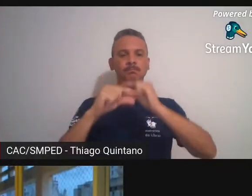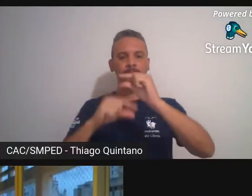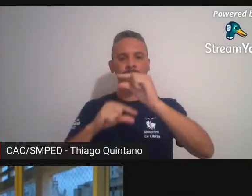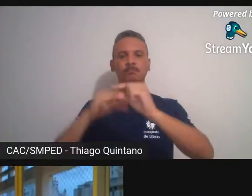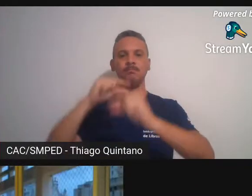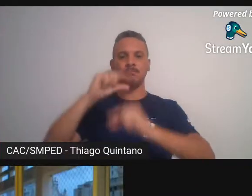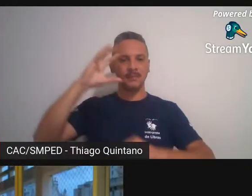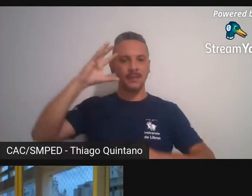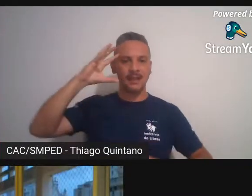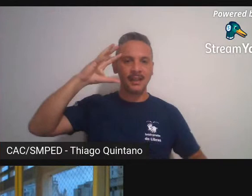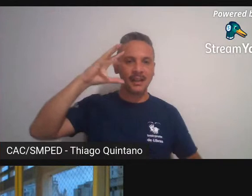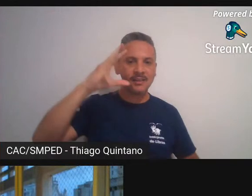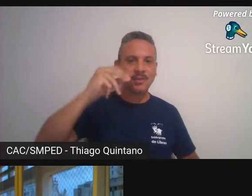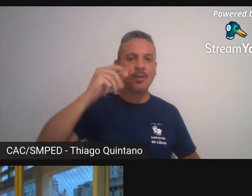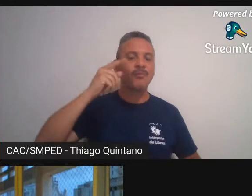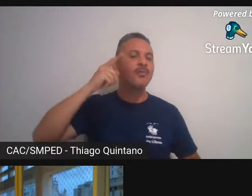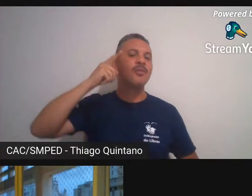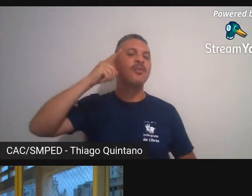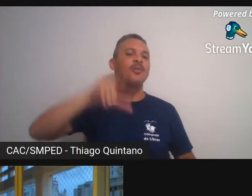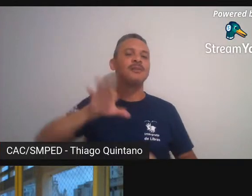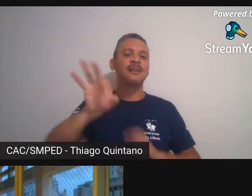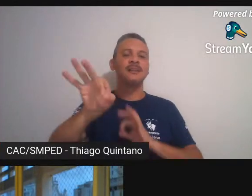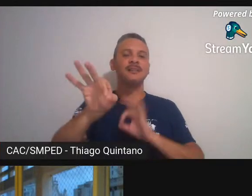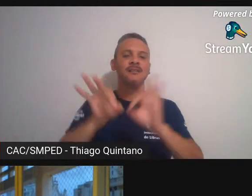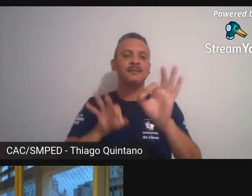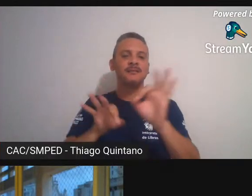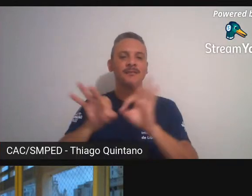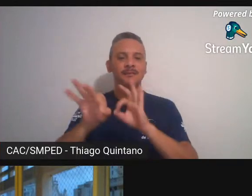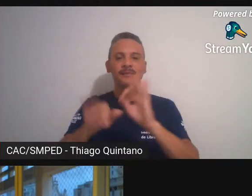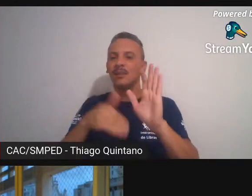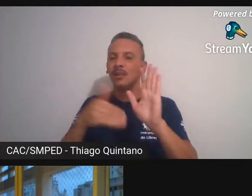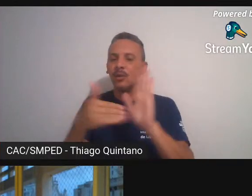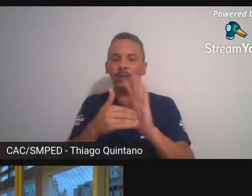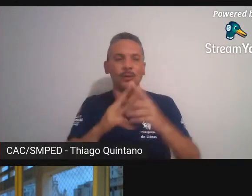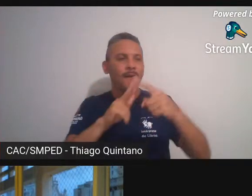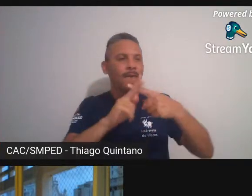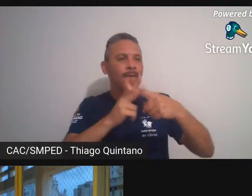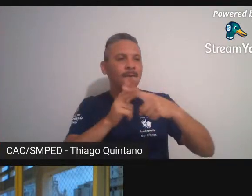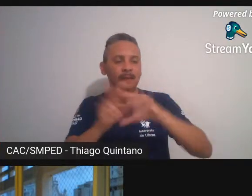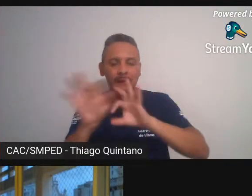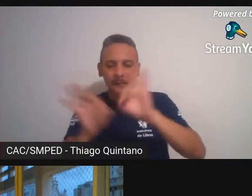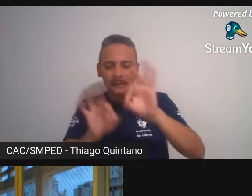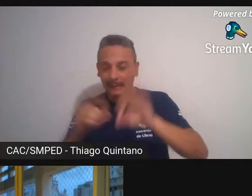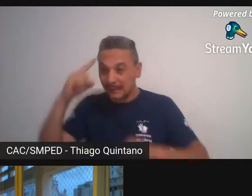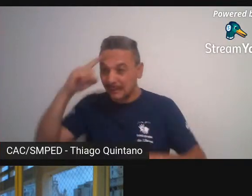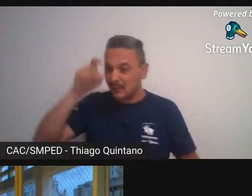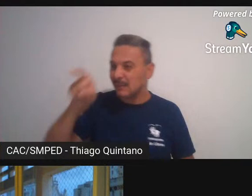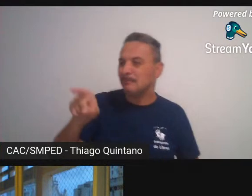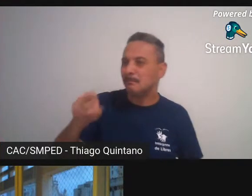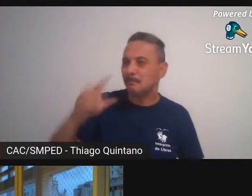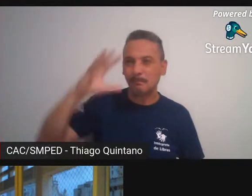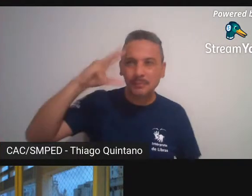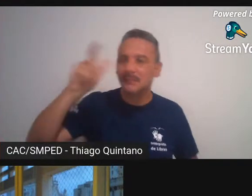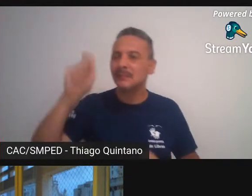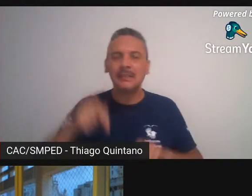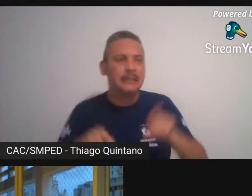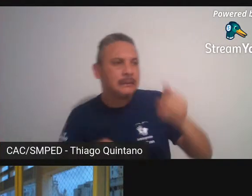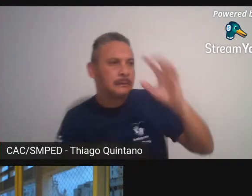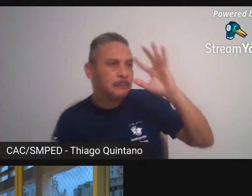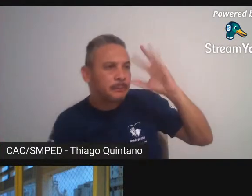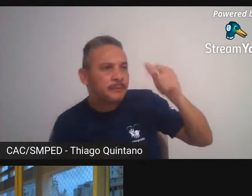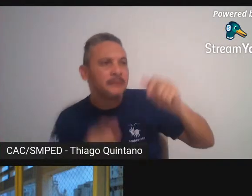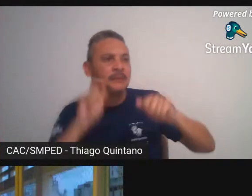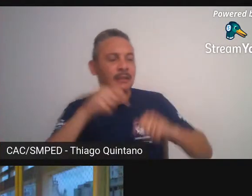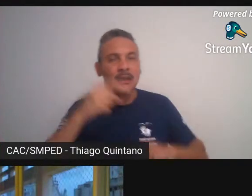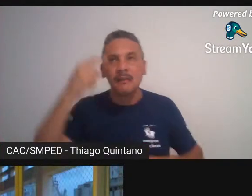sairmos resolvendo todas as dificuldades que iam vindo né a gente vai tendo essas dificuldades está